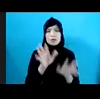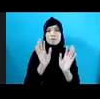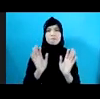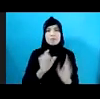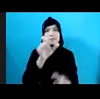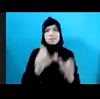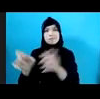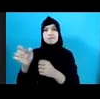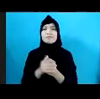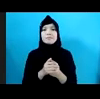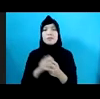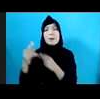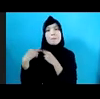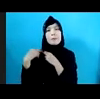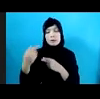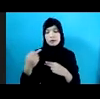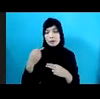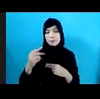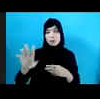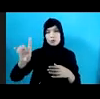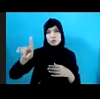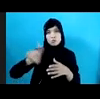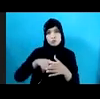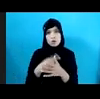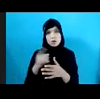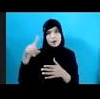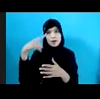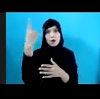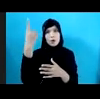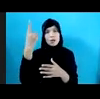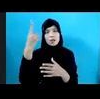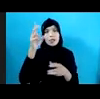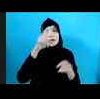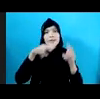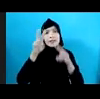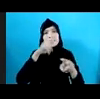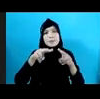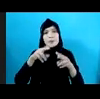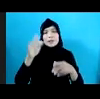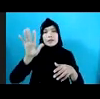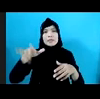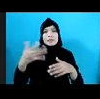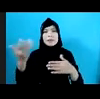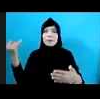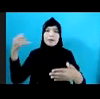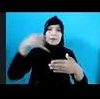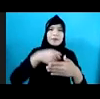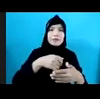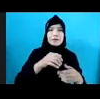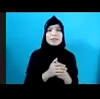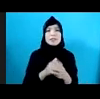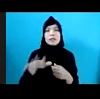Jadi Peran Kami Itu Mulai Dari Awal Kemudian Impact Assessment Sampai Kemudian Intervensi Bahkan Juga Kita